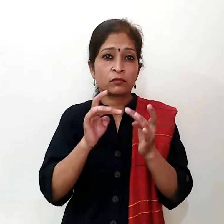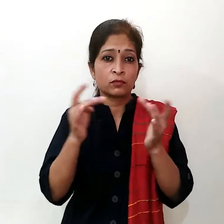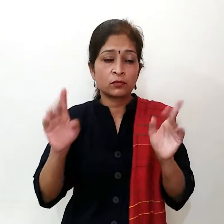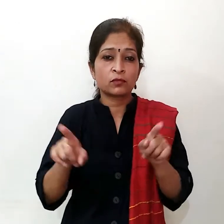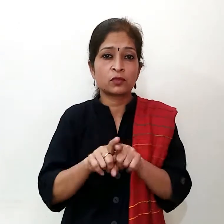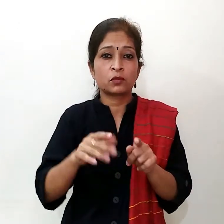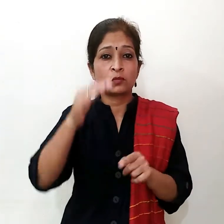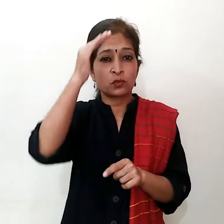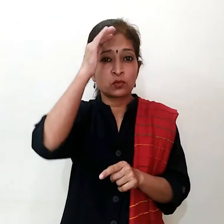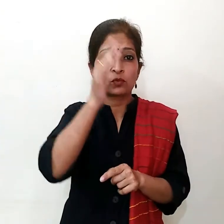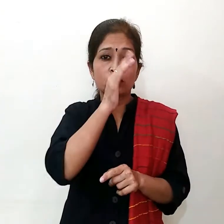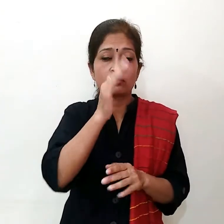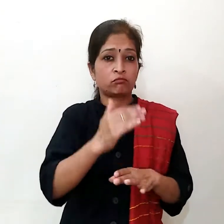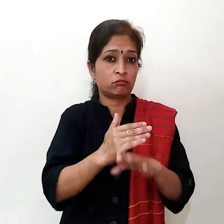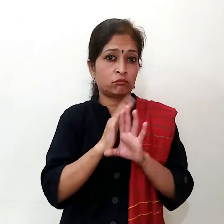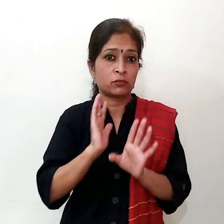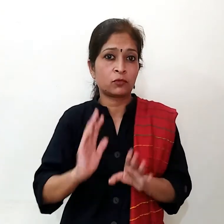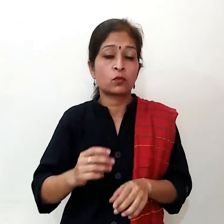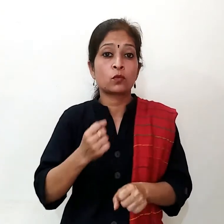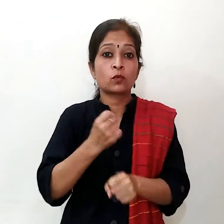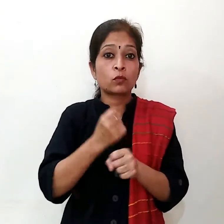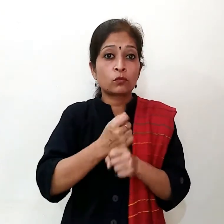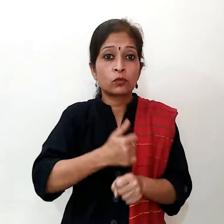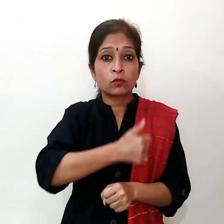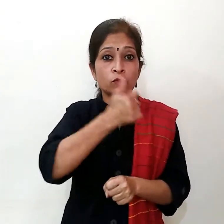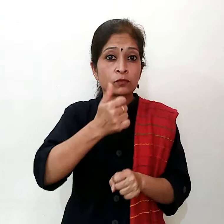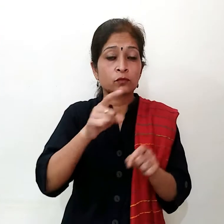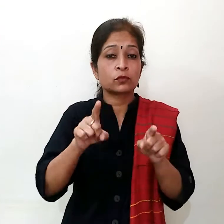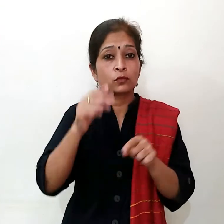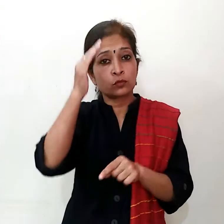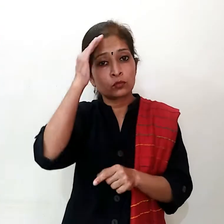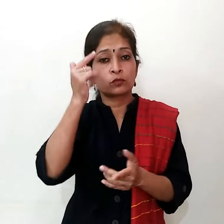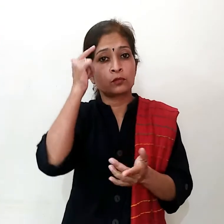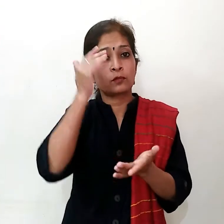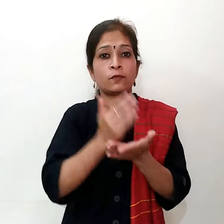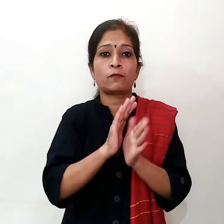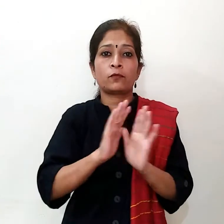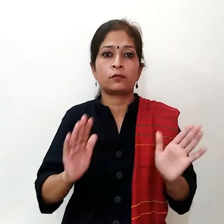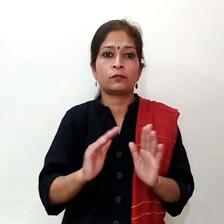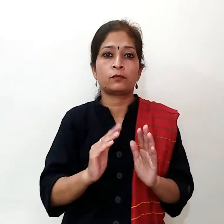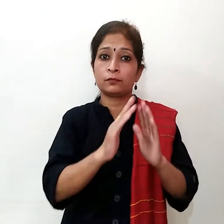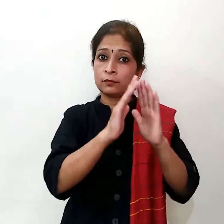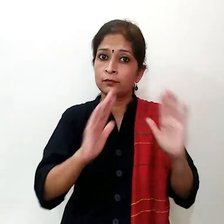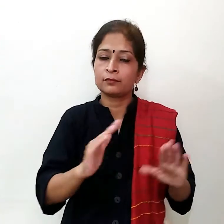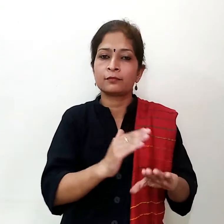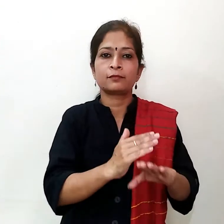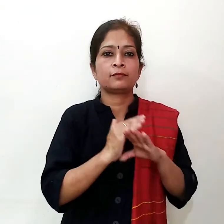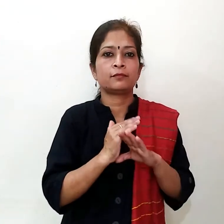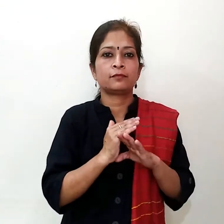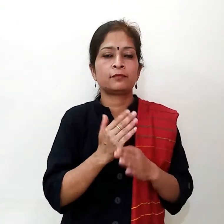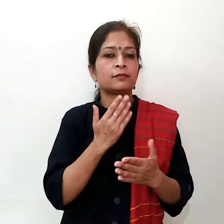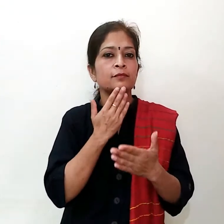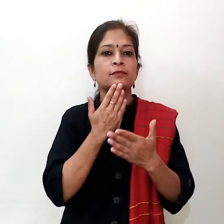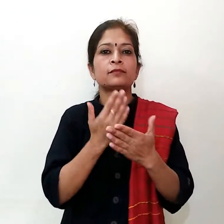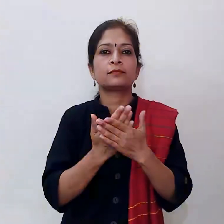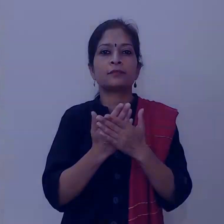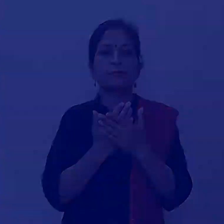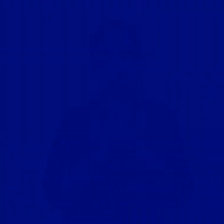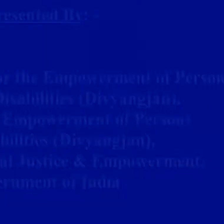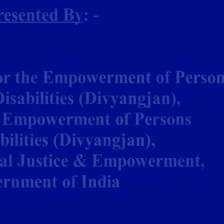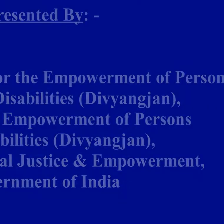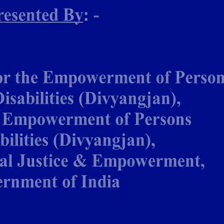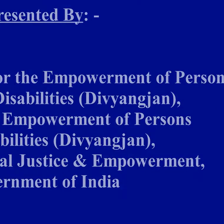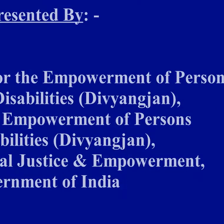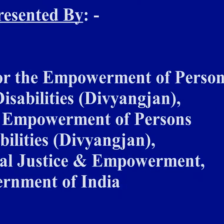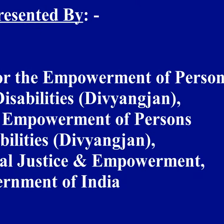जा रहा है भावक परचारों से पचें केवल सप्राप वारा जारी दिसाने देशों का पालर करें घर में रहें शुरक्षित अन्यवाद